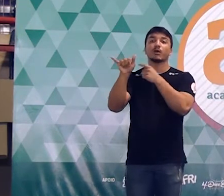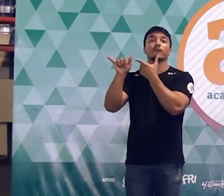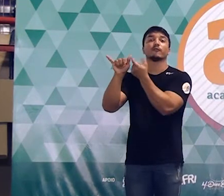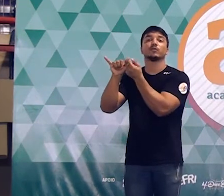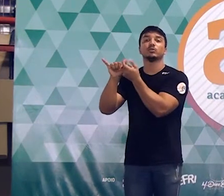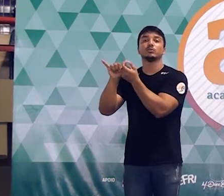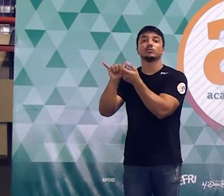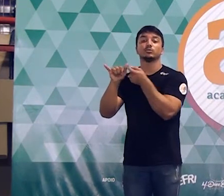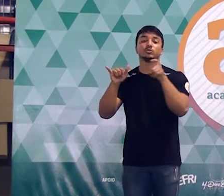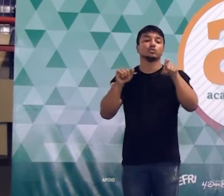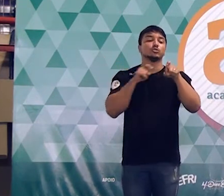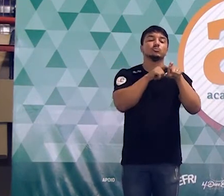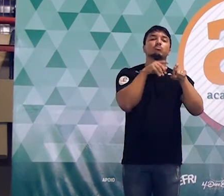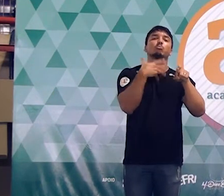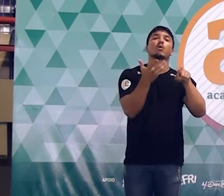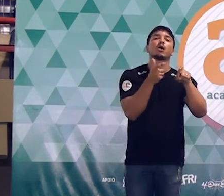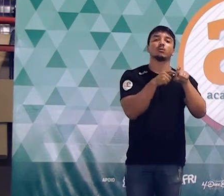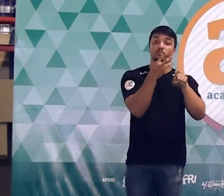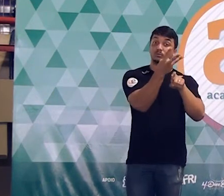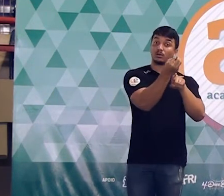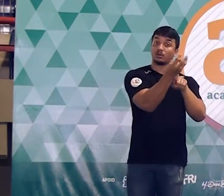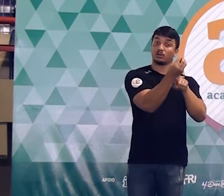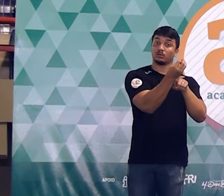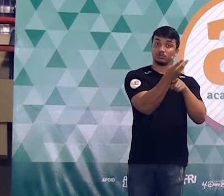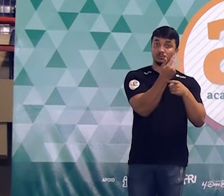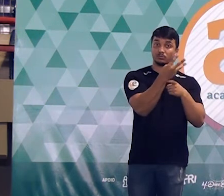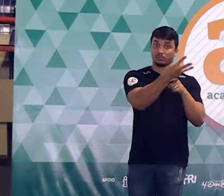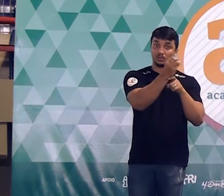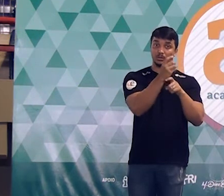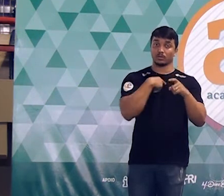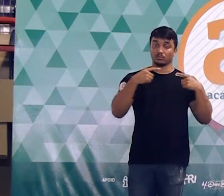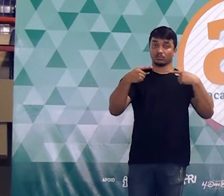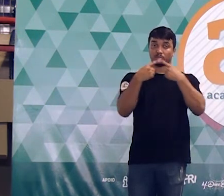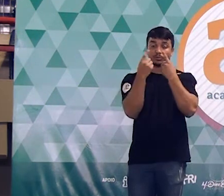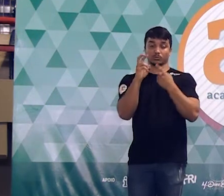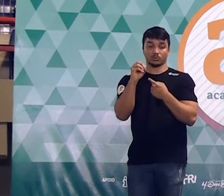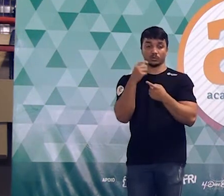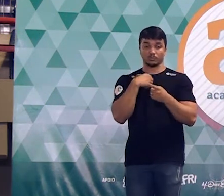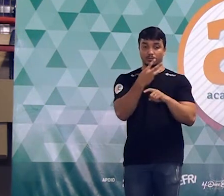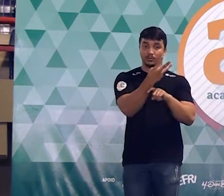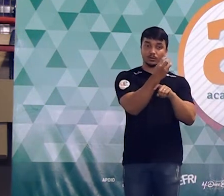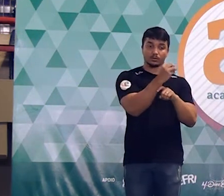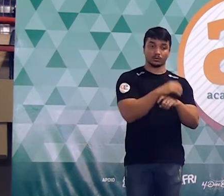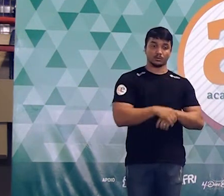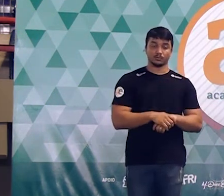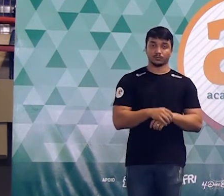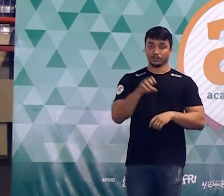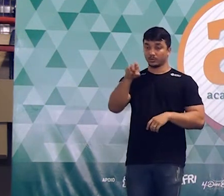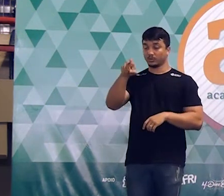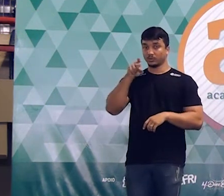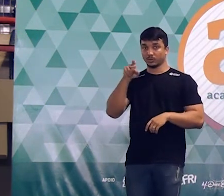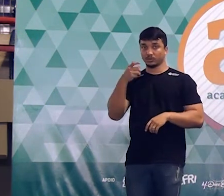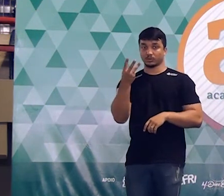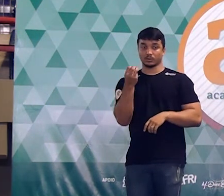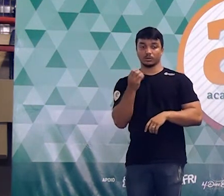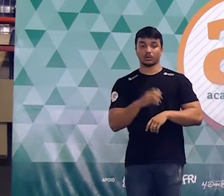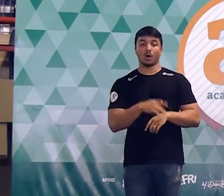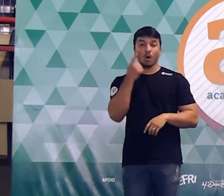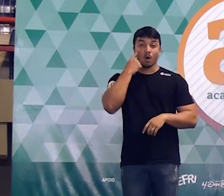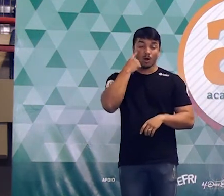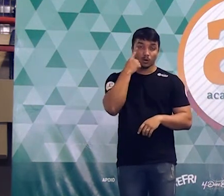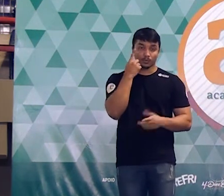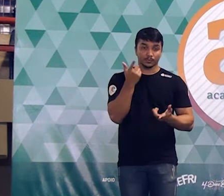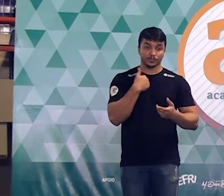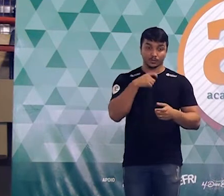o y é 20 quanto é que é o x? tem que ser 30 né? que é pra dar 50 então o x tem que ser 30 tudo bem? agora faz o seguinte